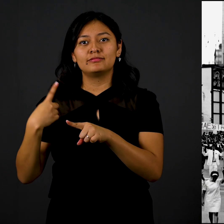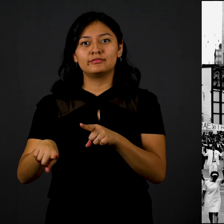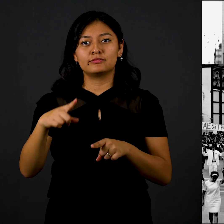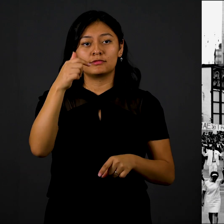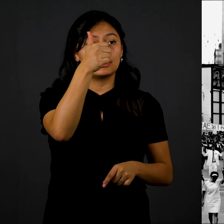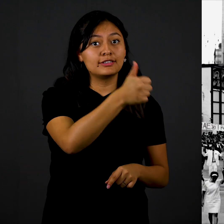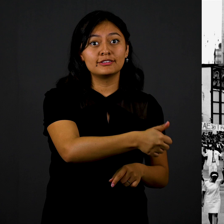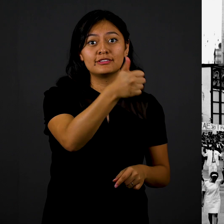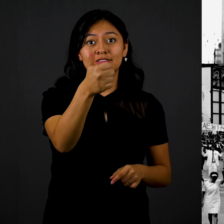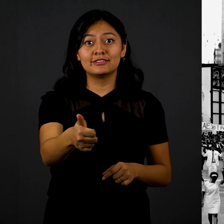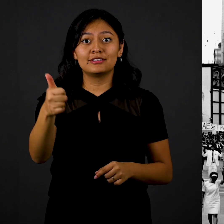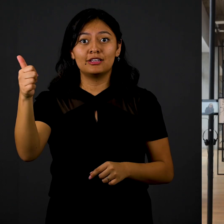democrática.